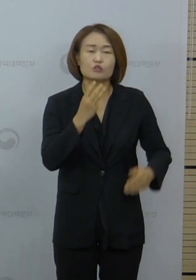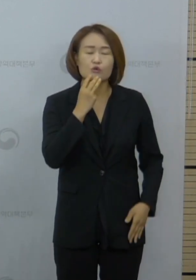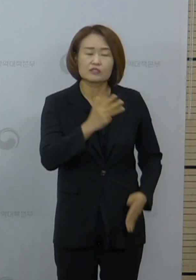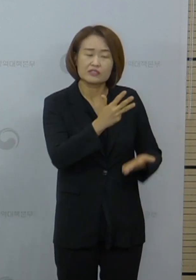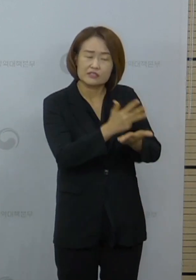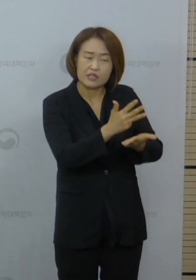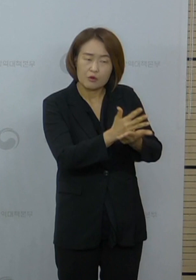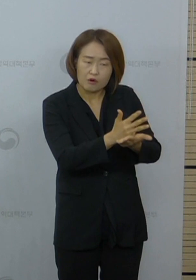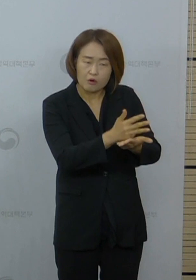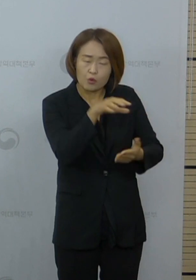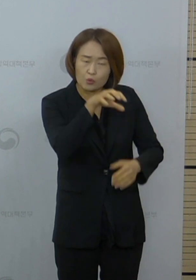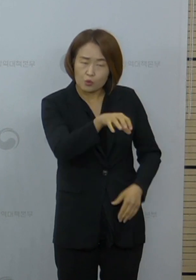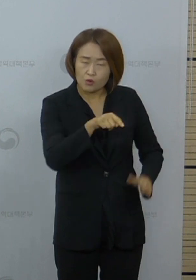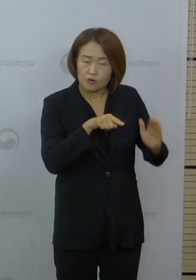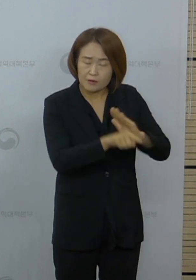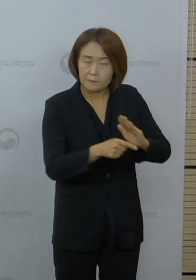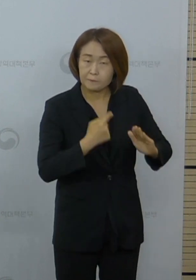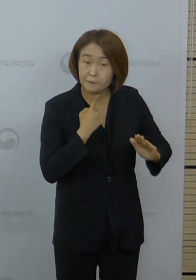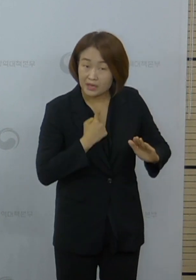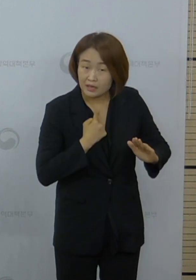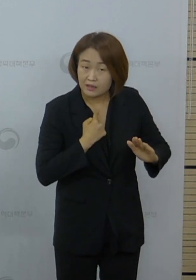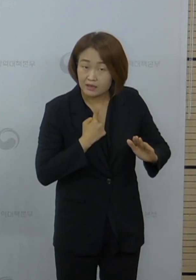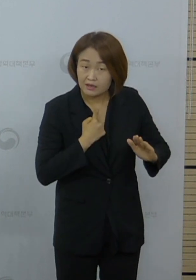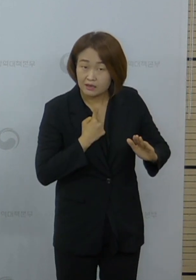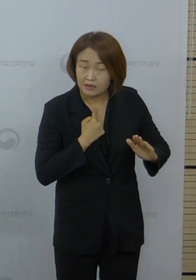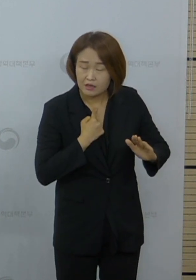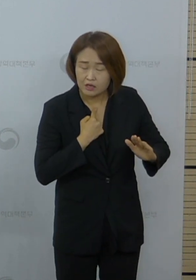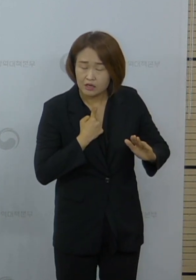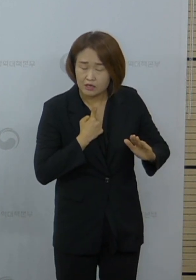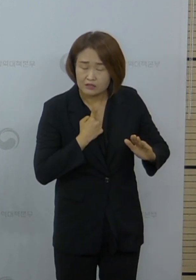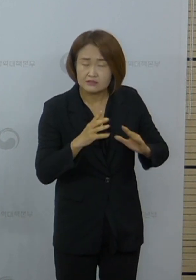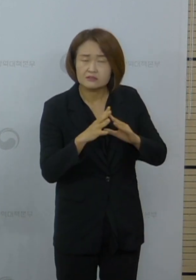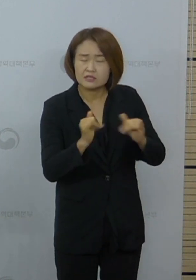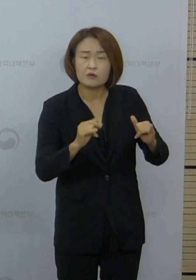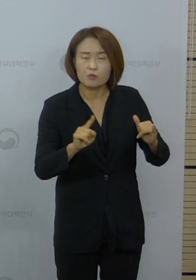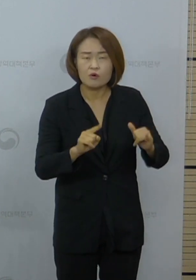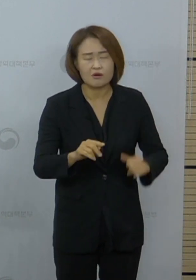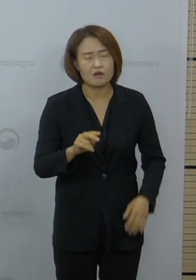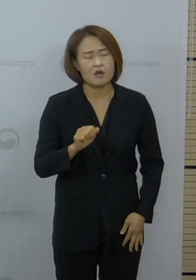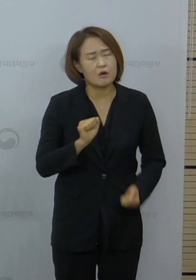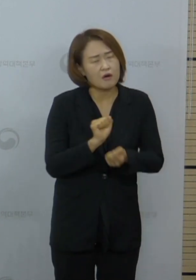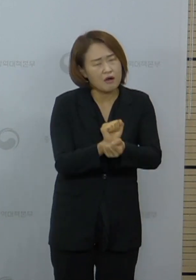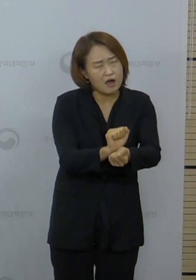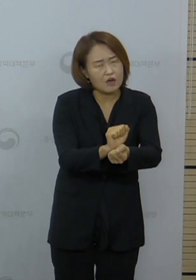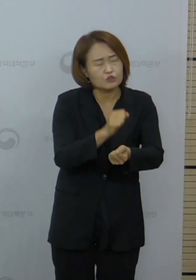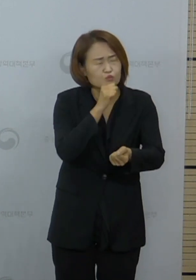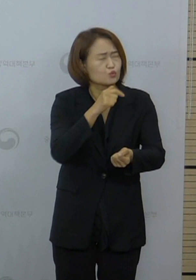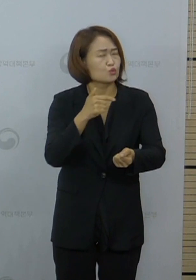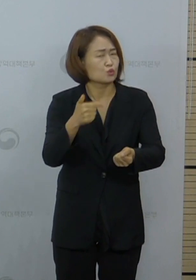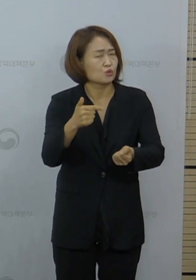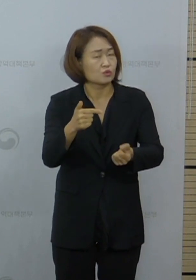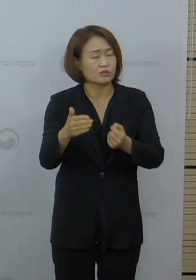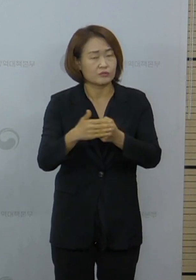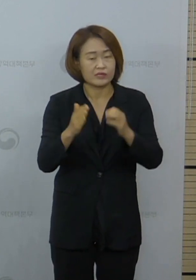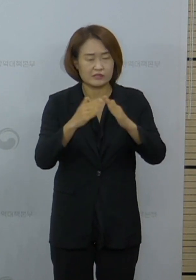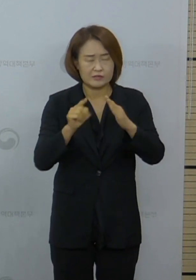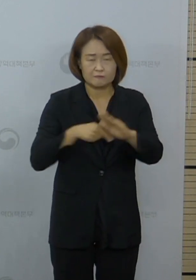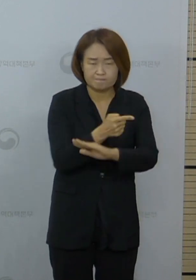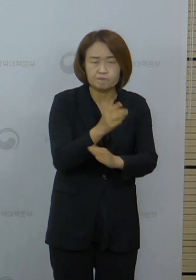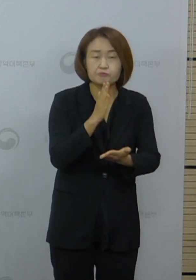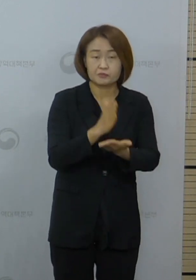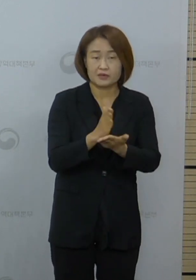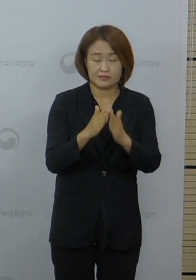클럽을 방문하신 분은 코로나19에 노출되었을 가능성이 높음으로 외출을 자제하고